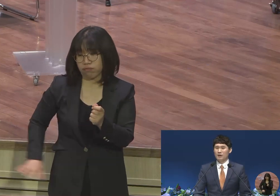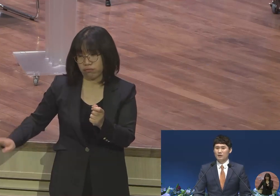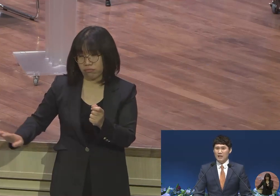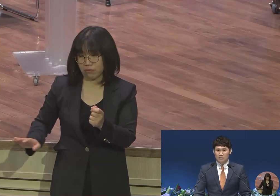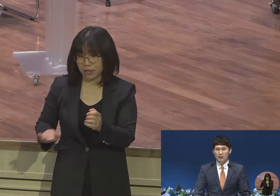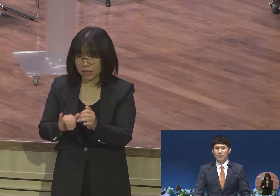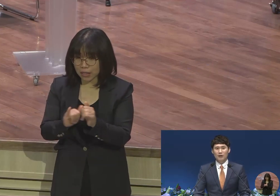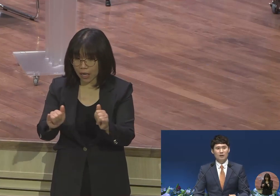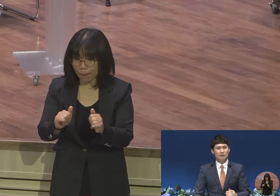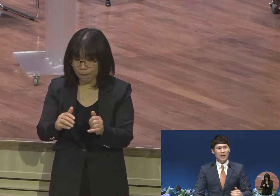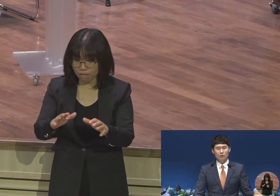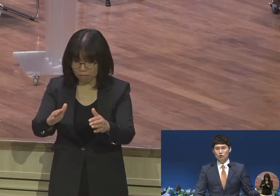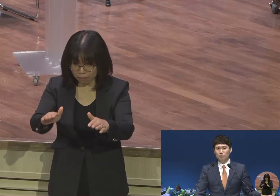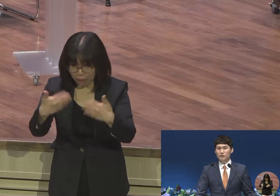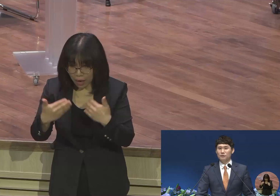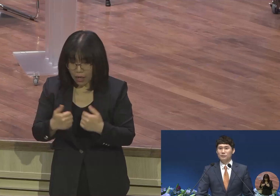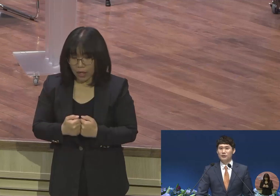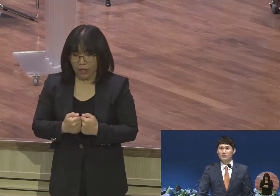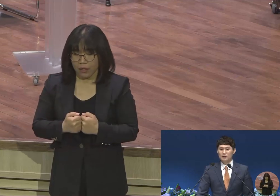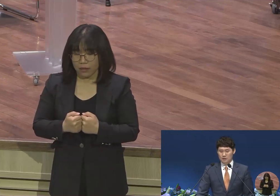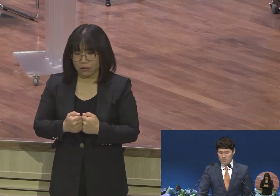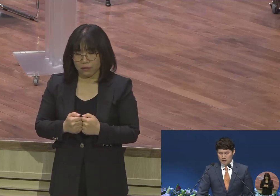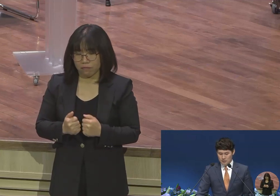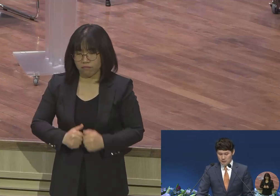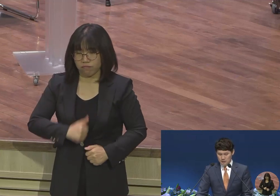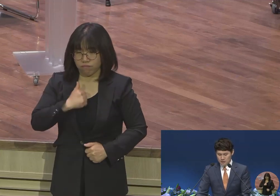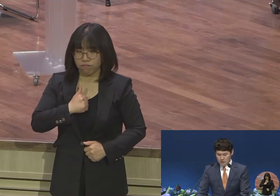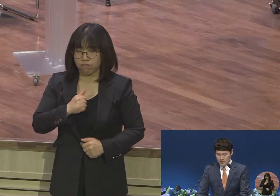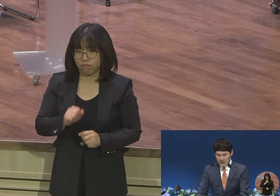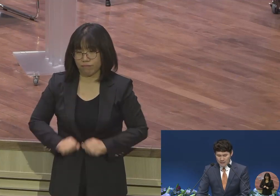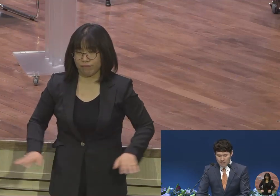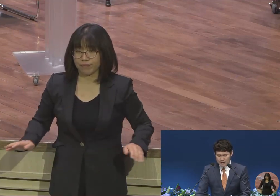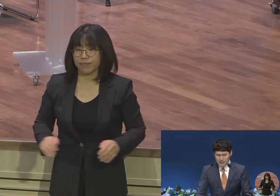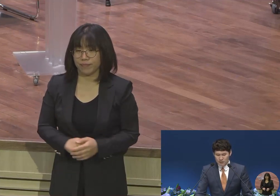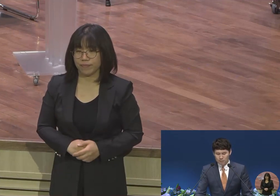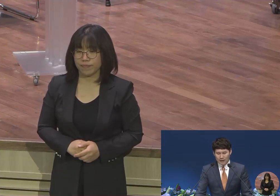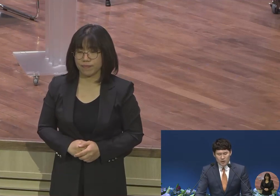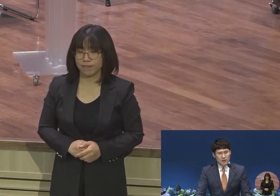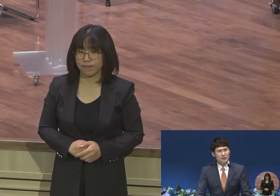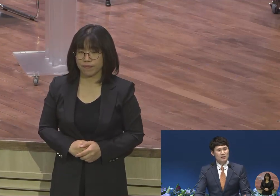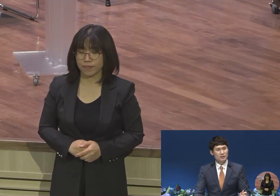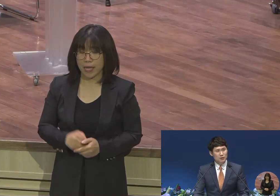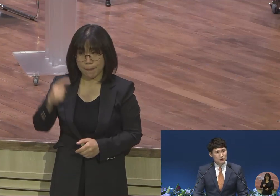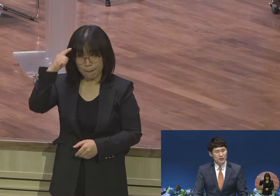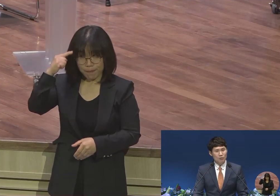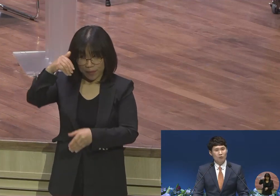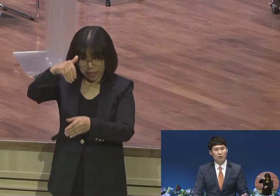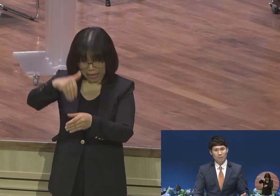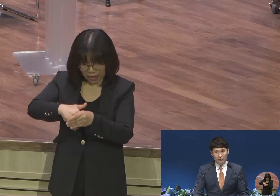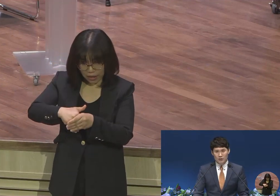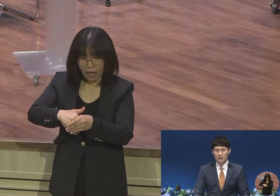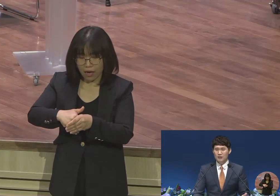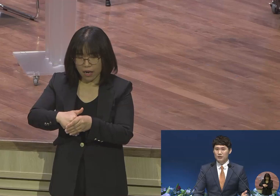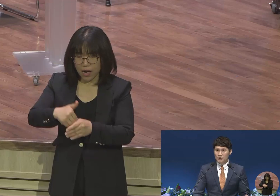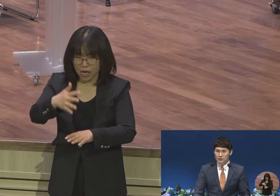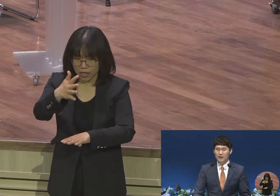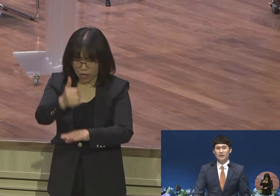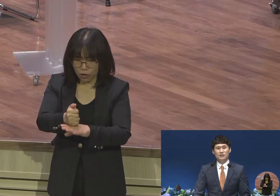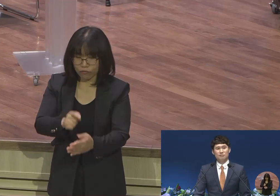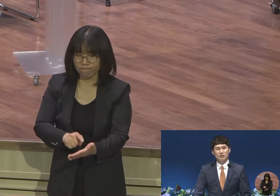사건 앞에 다 놓쳐버리는 겁니다 각인된 말씀은 반드시 성취되고 반드시 실현되게 돼 있습니다